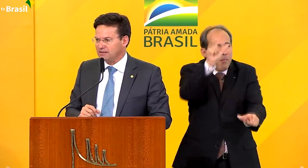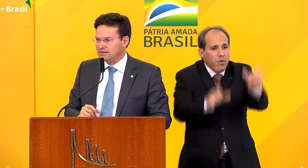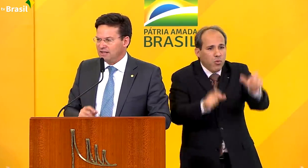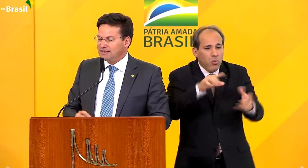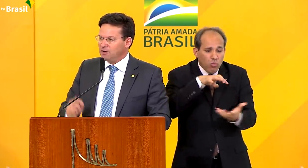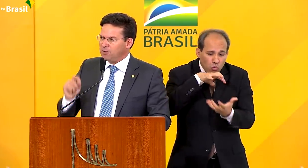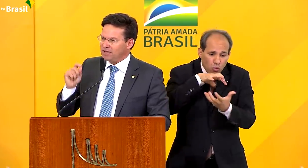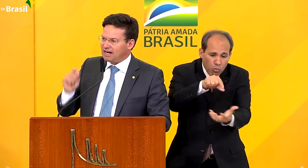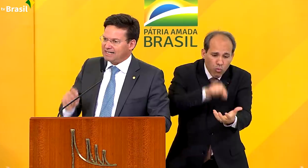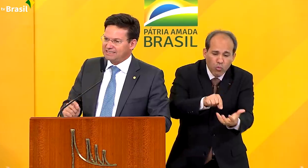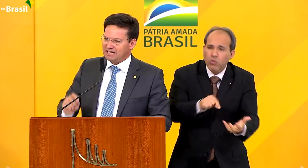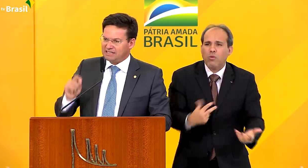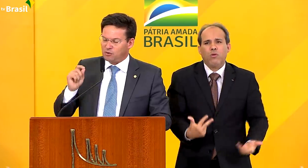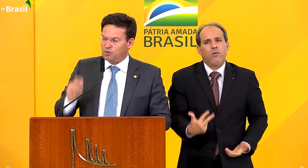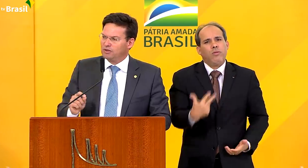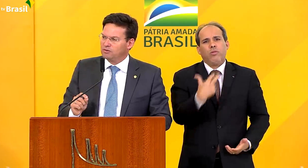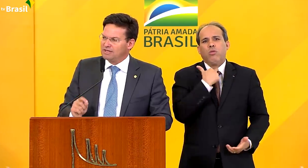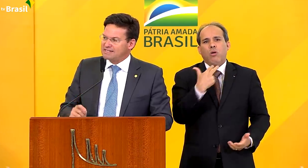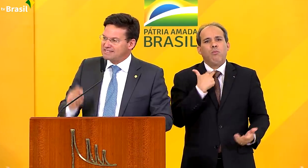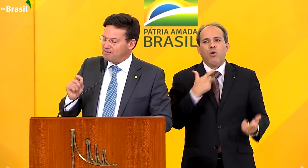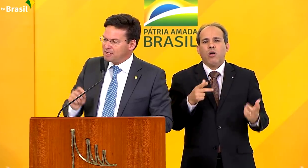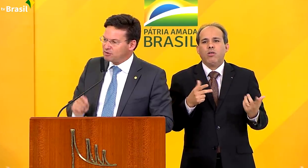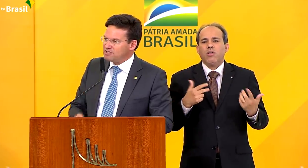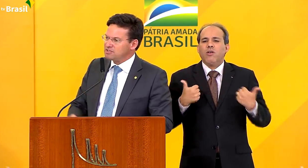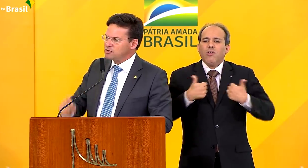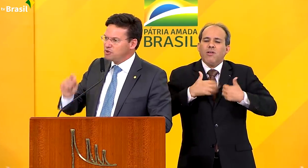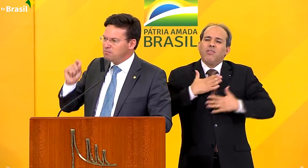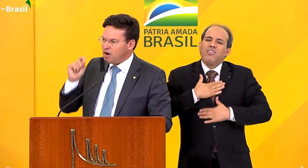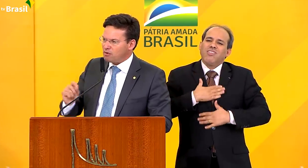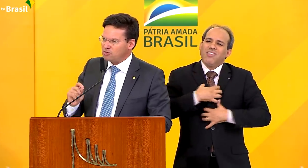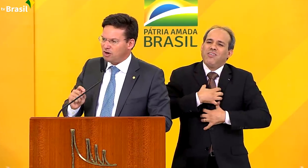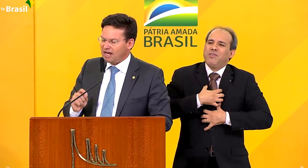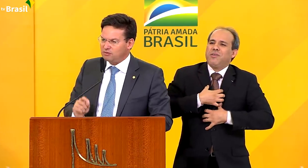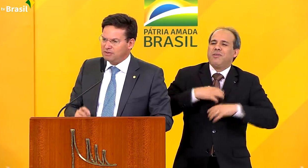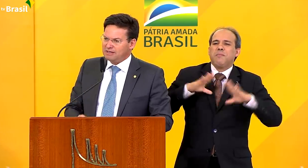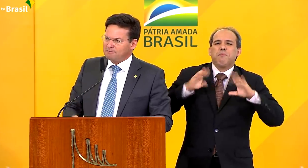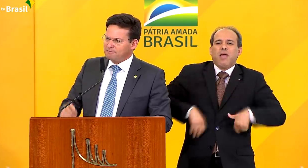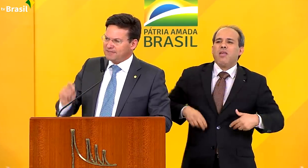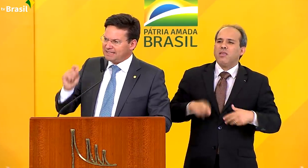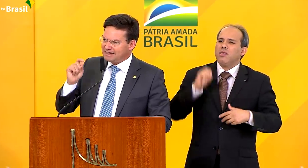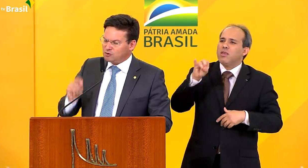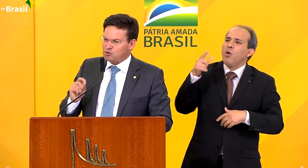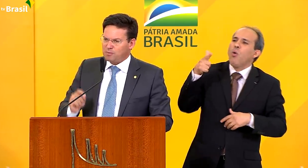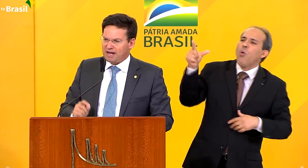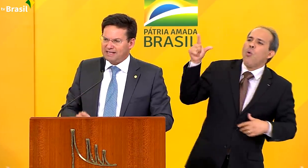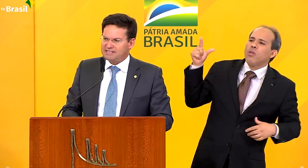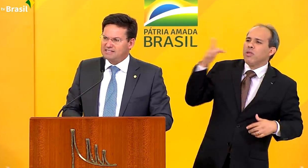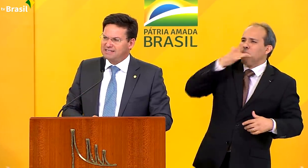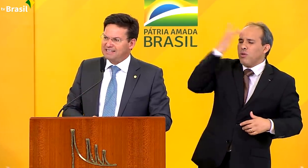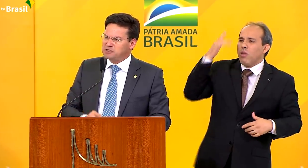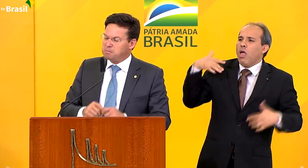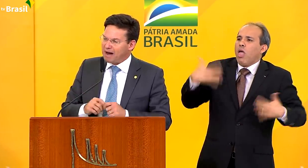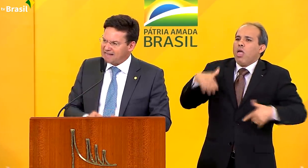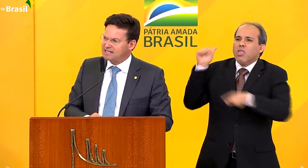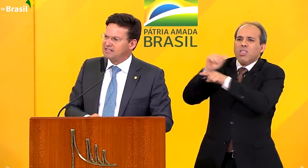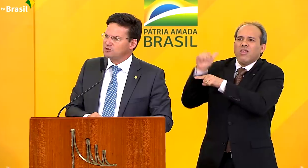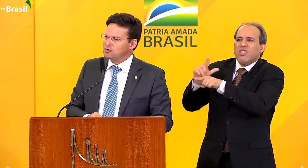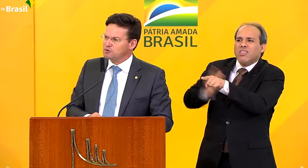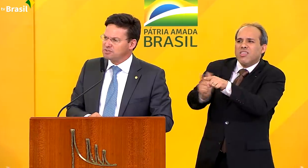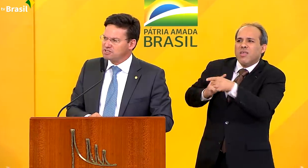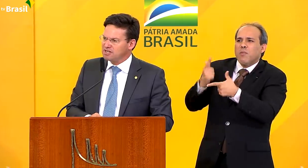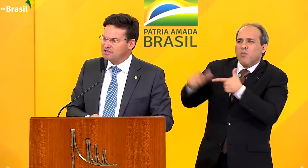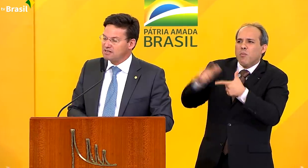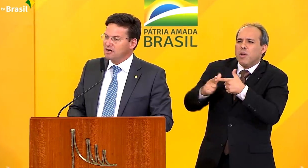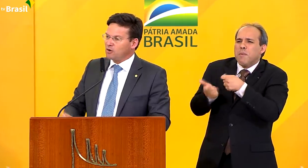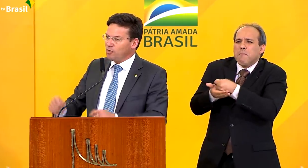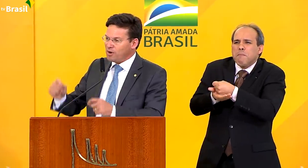planeta não poderá estar tranquilo sabendo que existe um irmão ao seu lado tentando superar necessidades básicas da